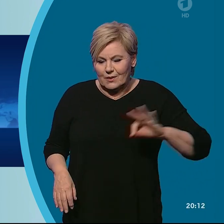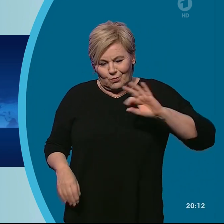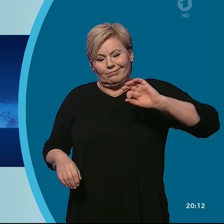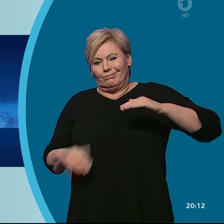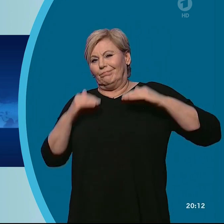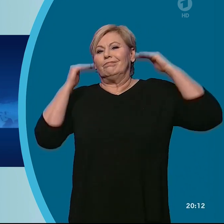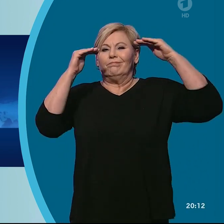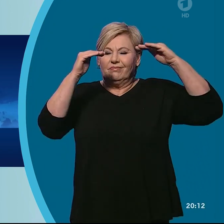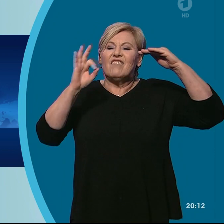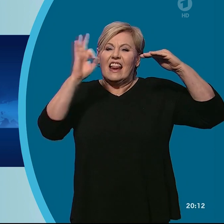Bundesliga zurück.